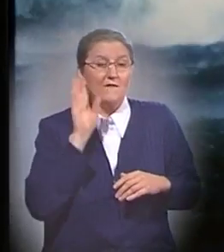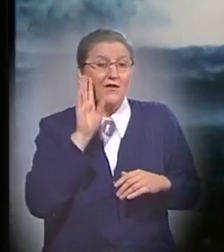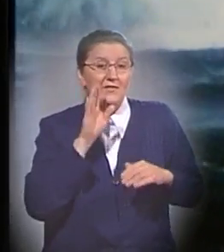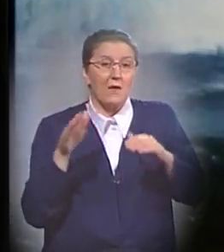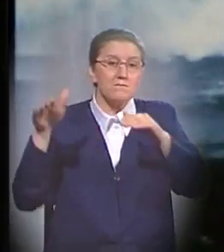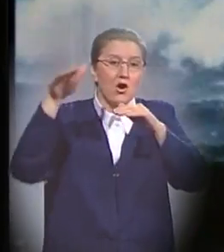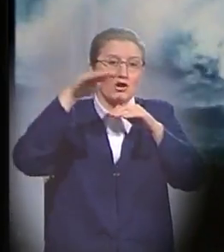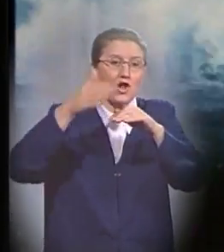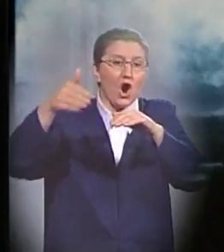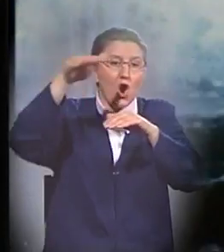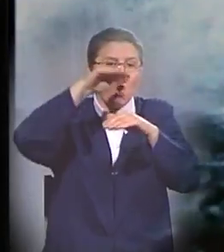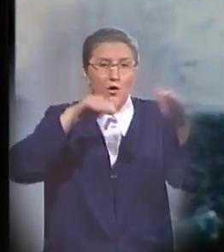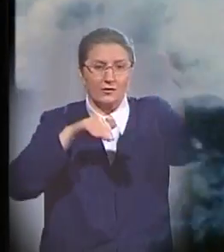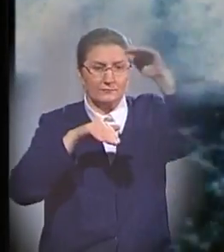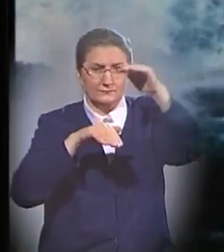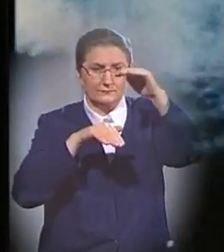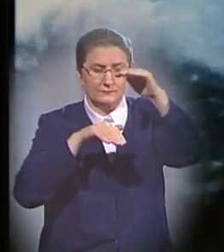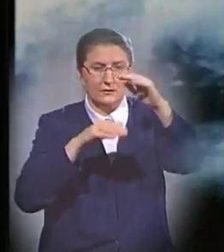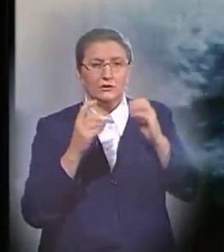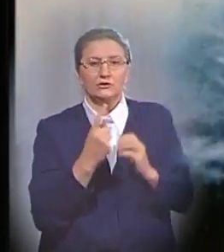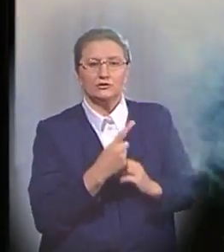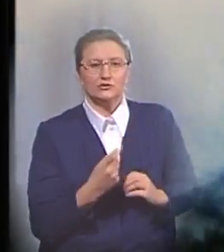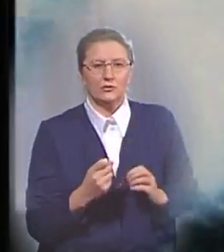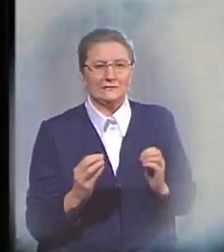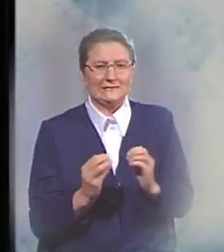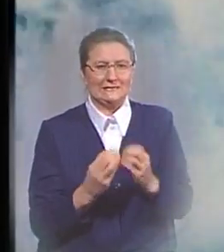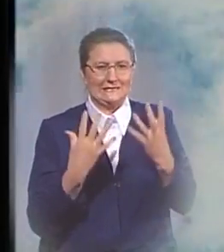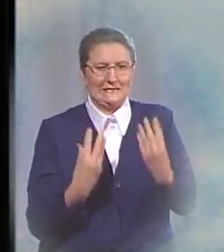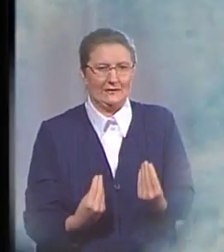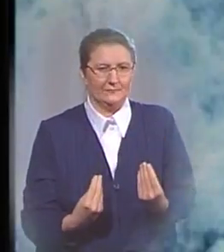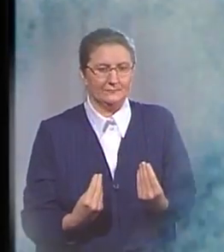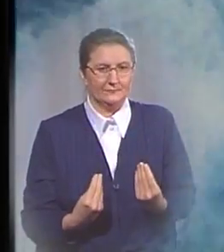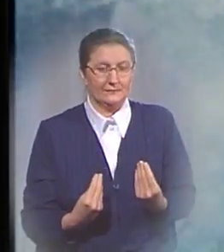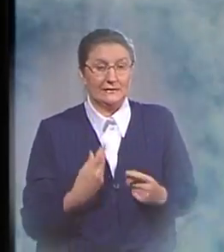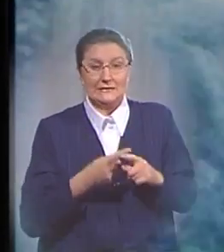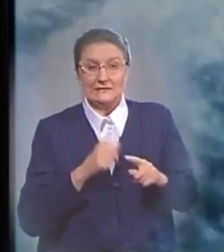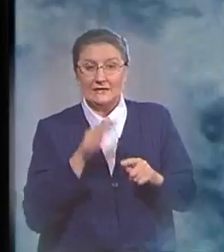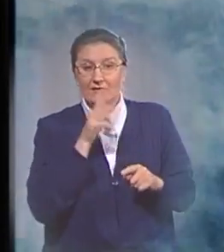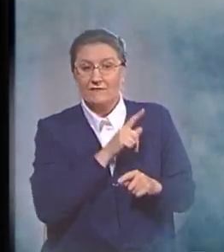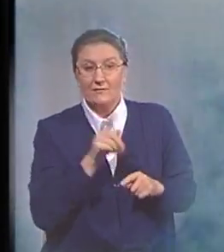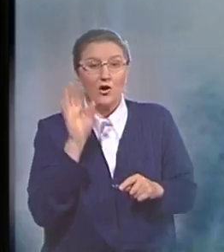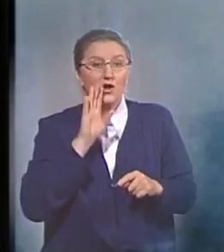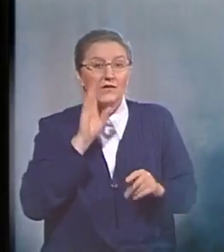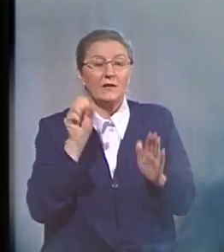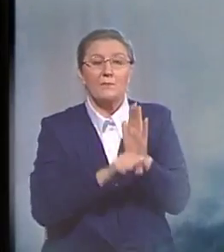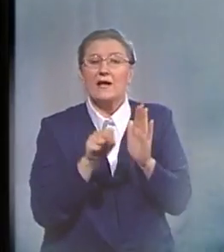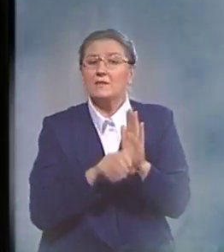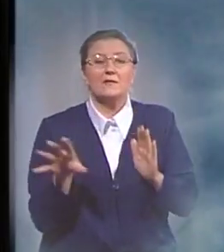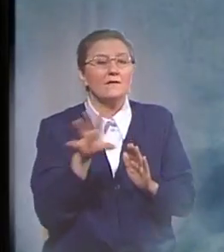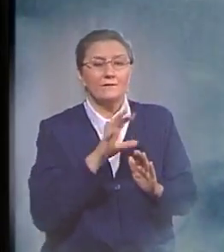и такой уровень держался 110 дней. За это время от воды погибло все живое на континентах,